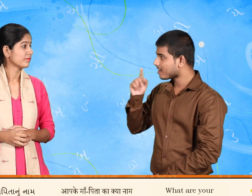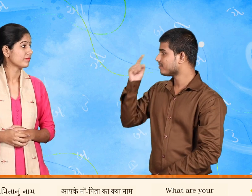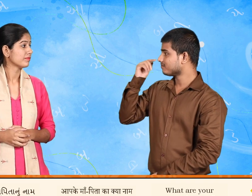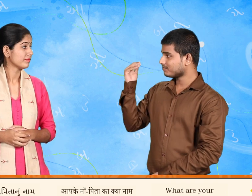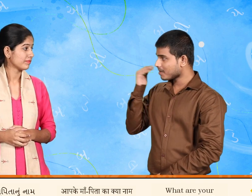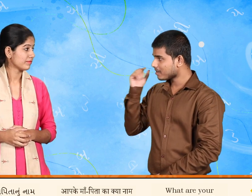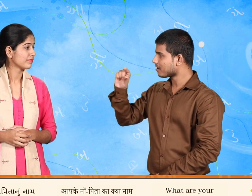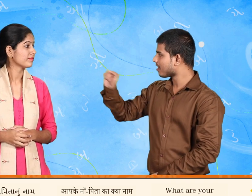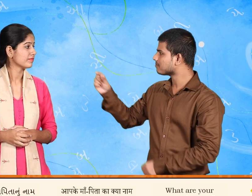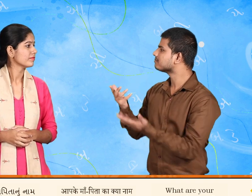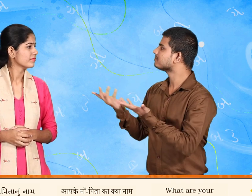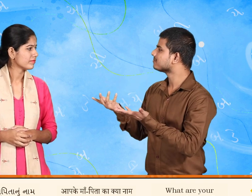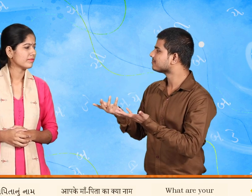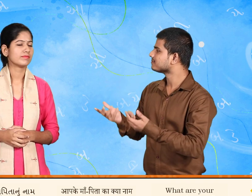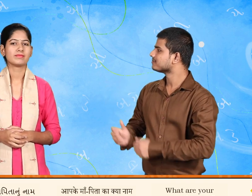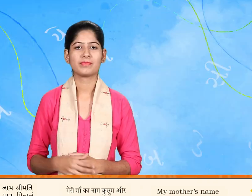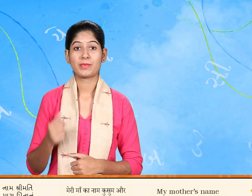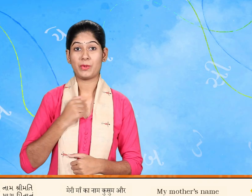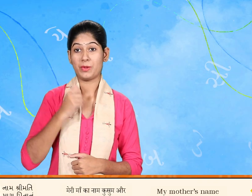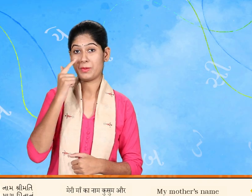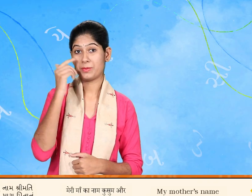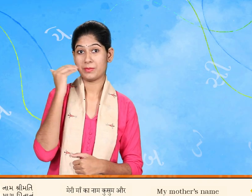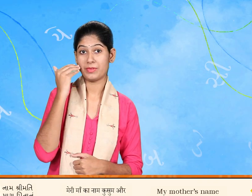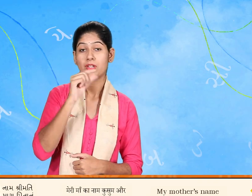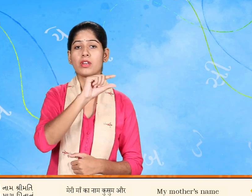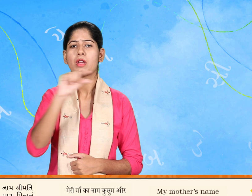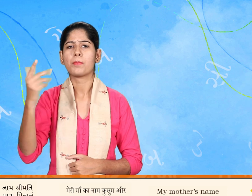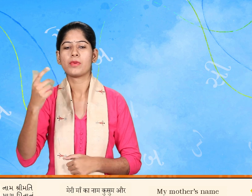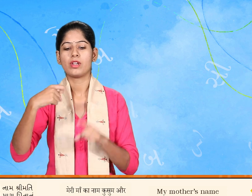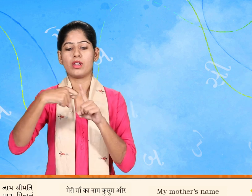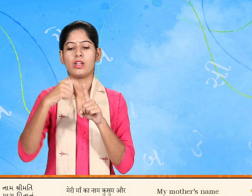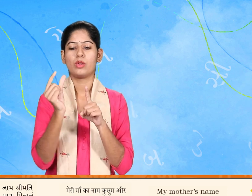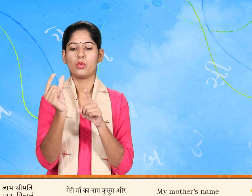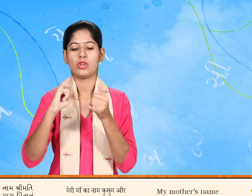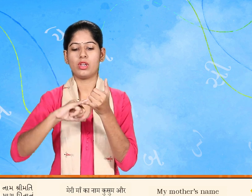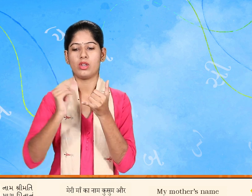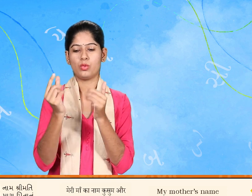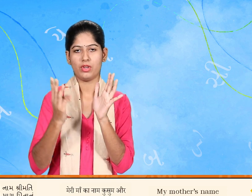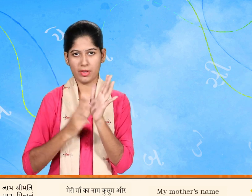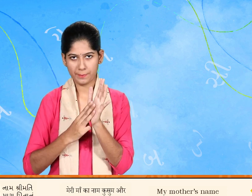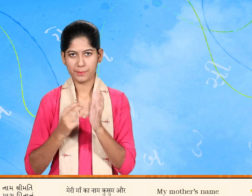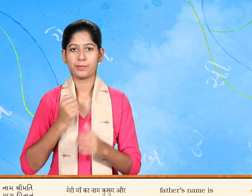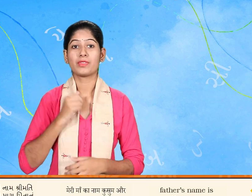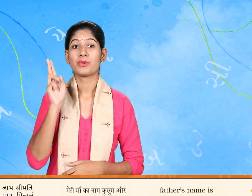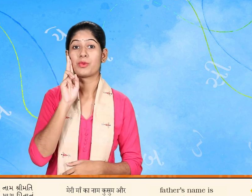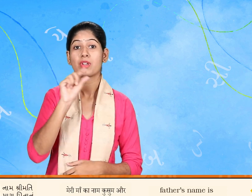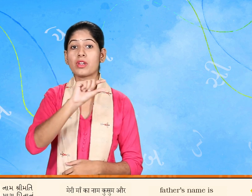પીતાનુનામ શું છે મારિ માતાનુનામ શ્રીમતિ કુસું છે અને પીતાનુનામ પ્રકાશ છે